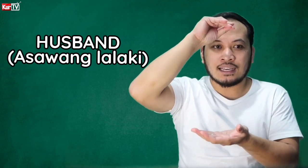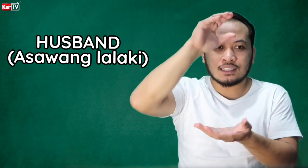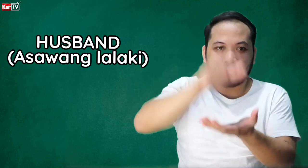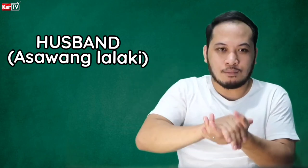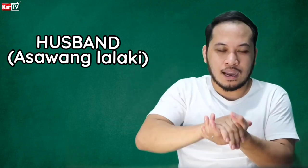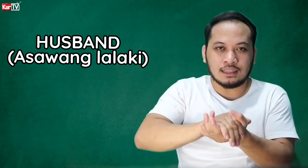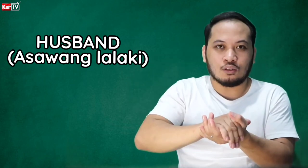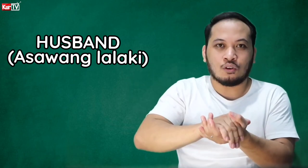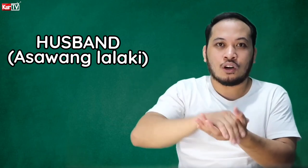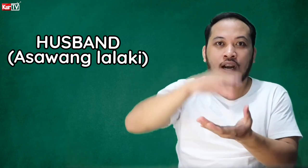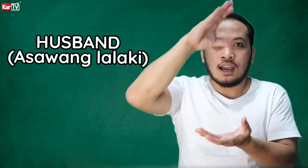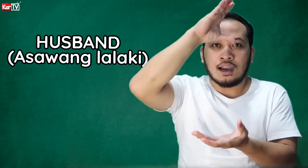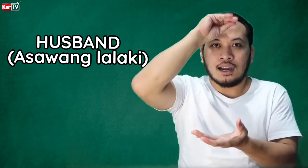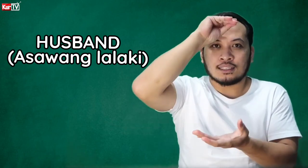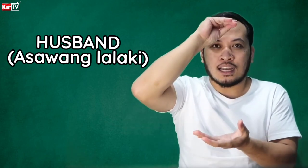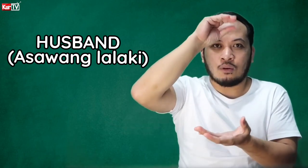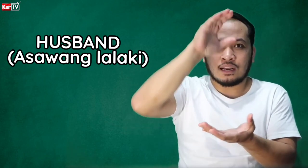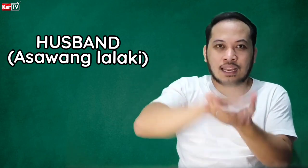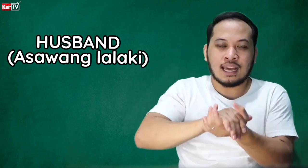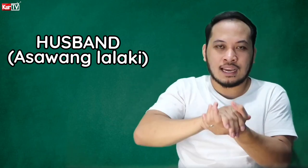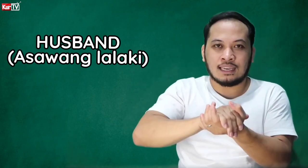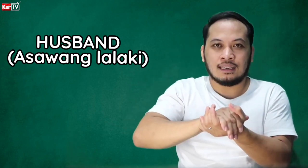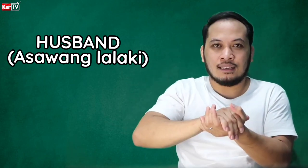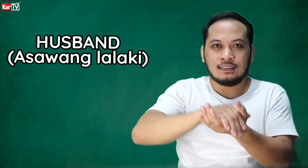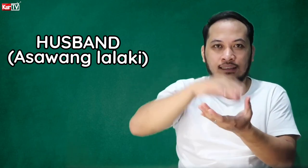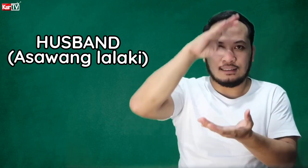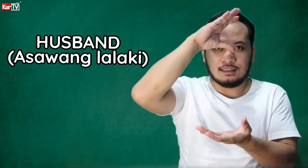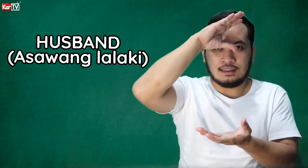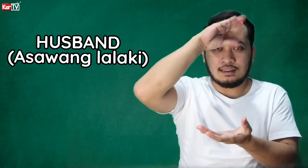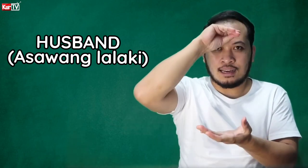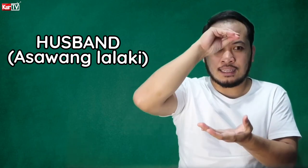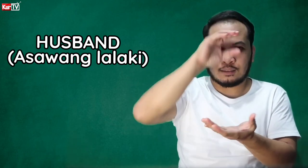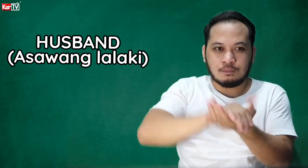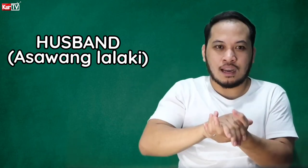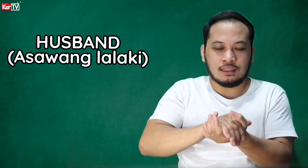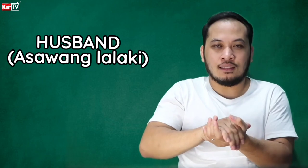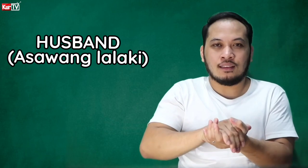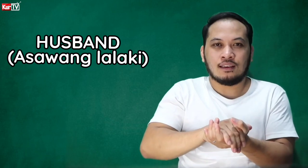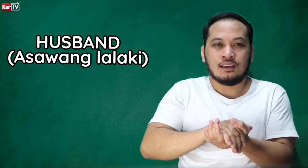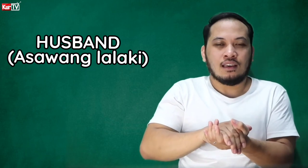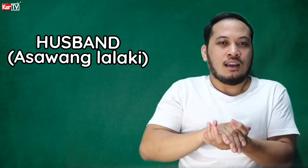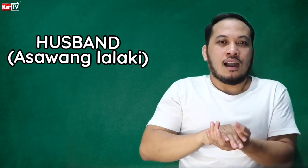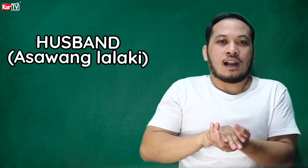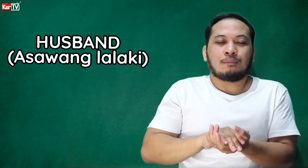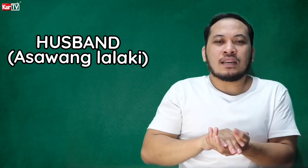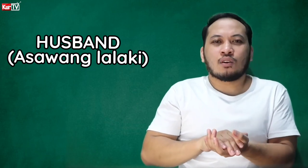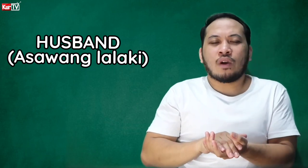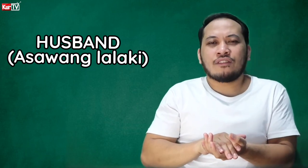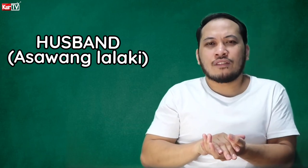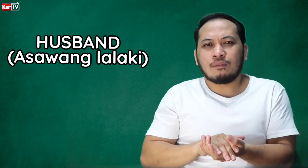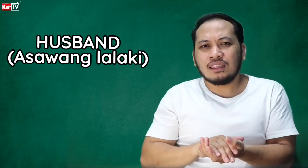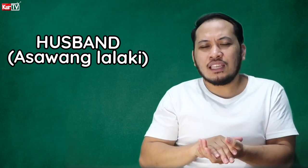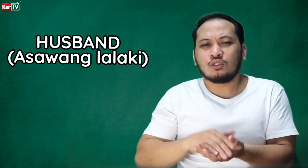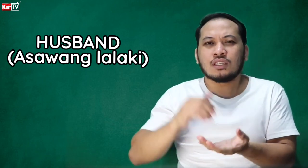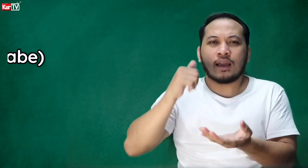Husband. Or asawang lalaki. Husband. Kapag sa wife naman, dito siya.